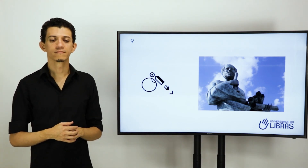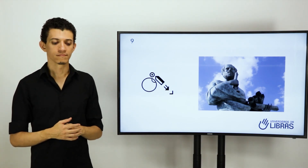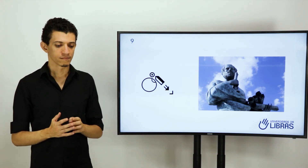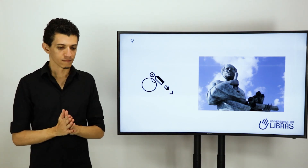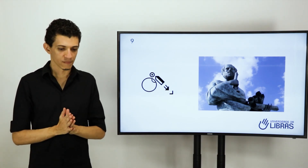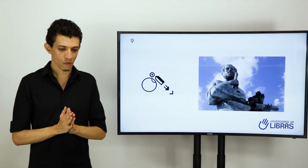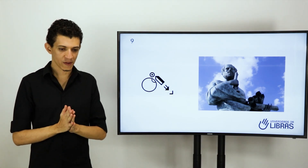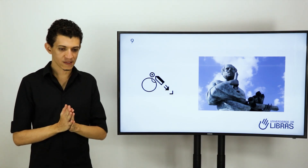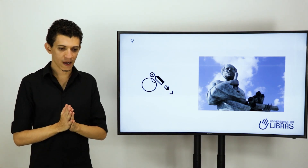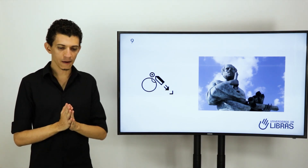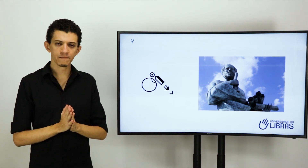Vamos pensar.